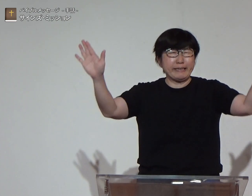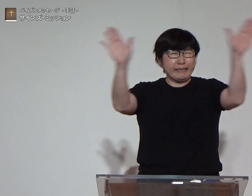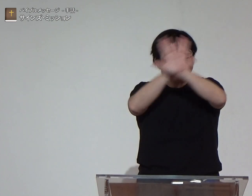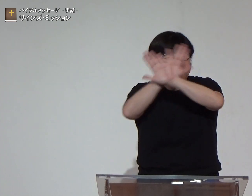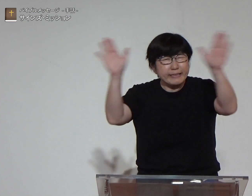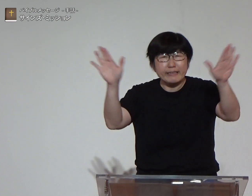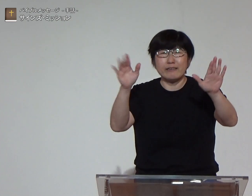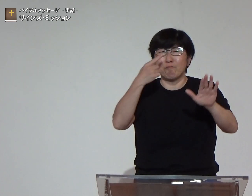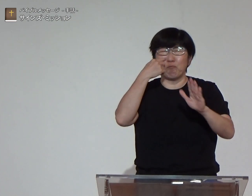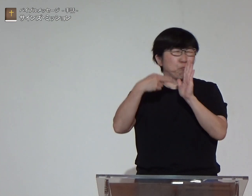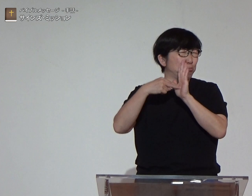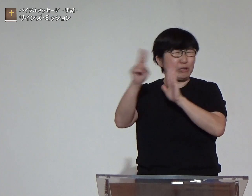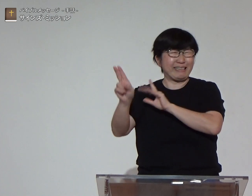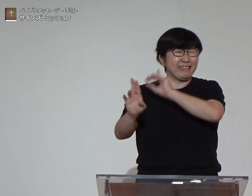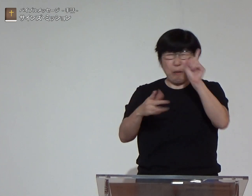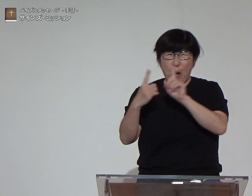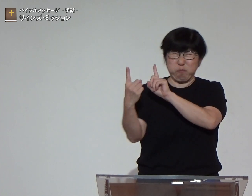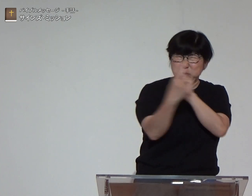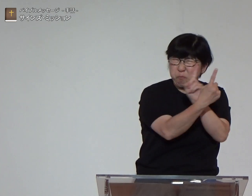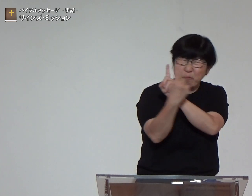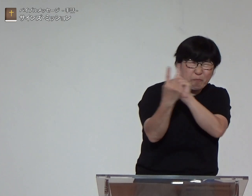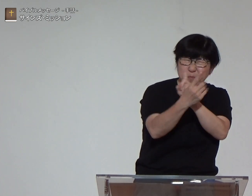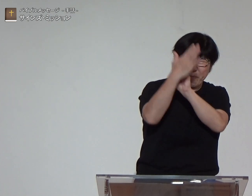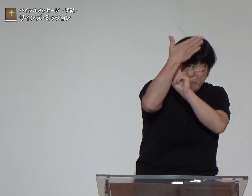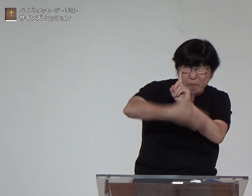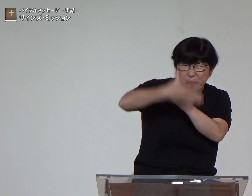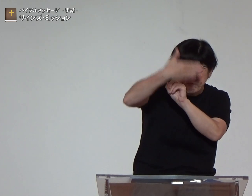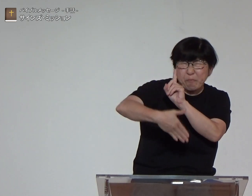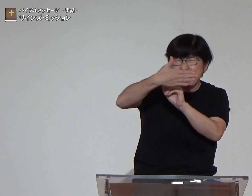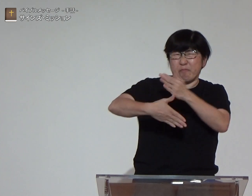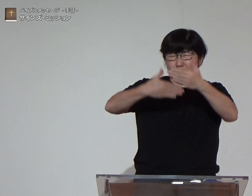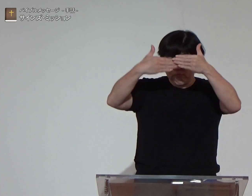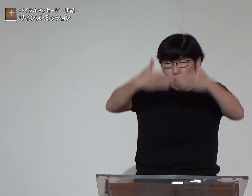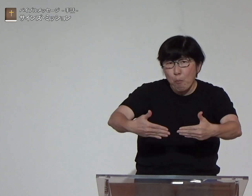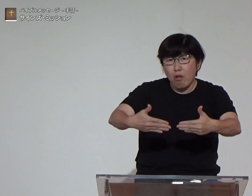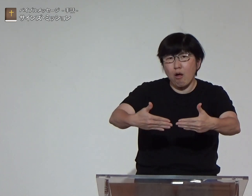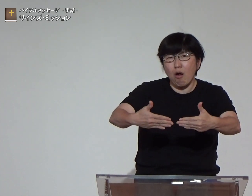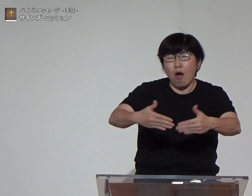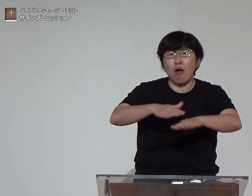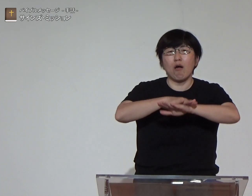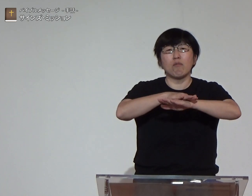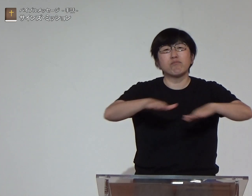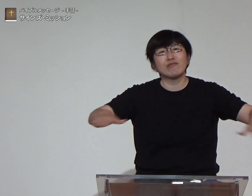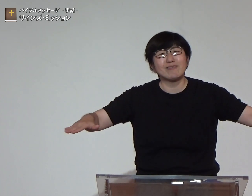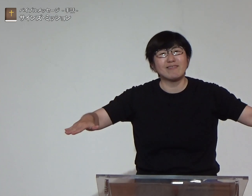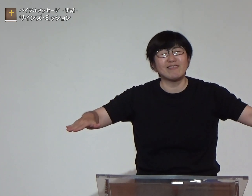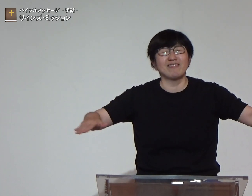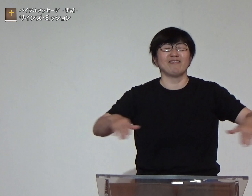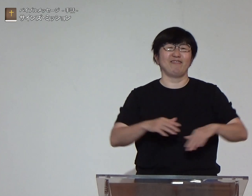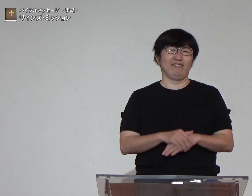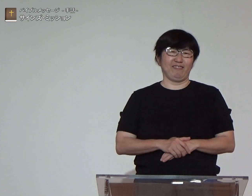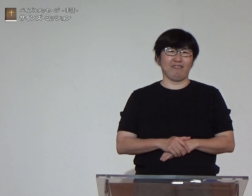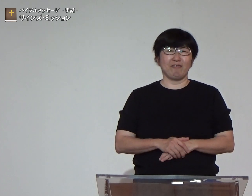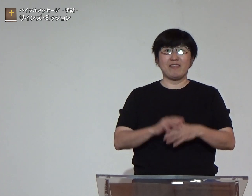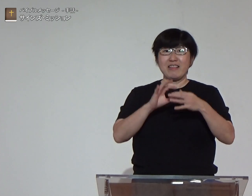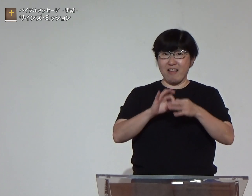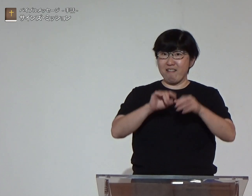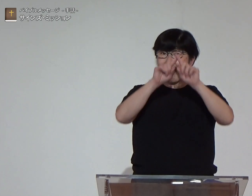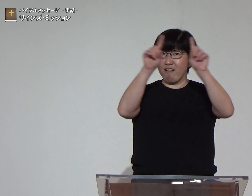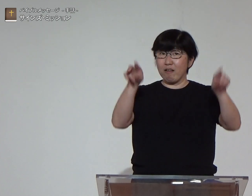命をなくしていたことでしょうでも車を止めようと一生懸命に手を振り無視されてもめげずに止めてくれたおかげで無事